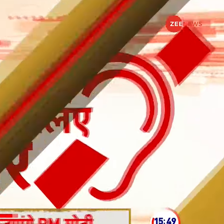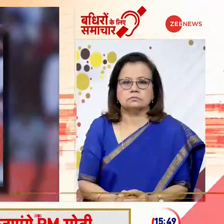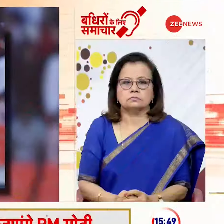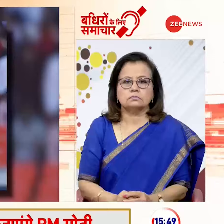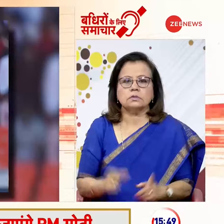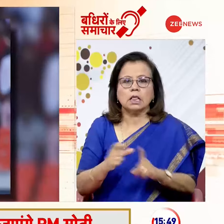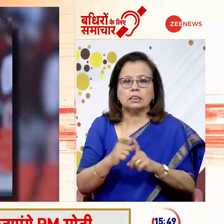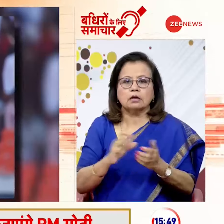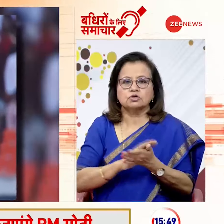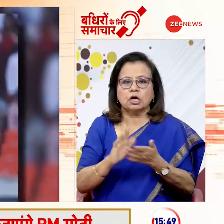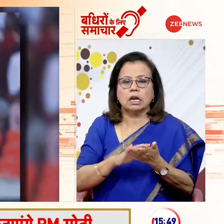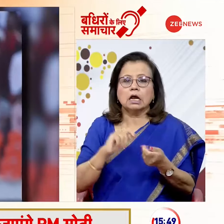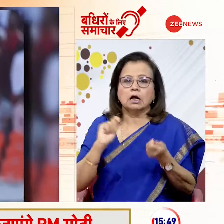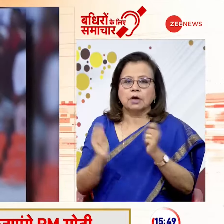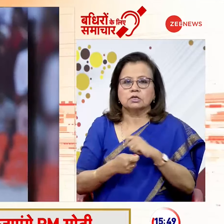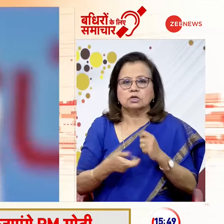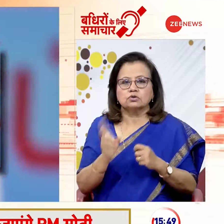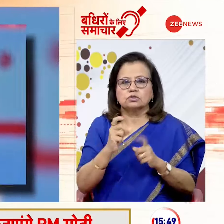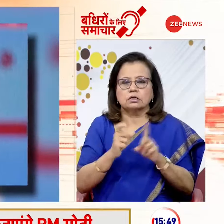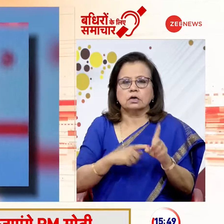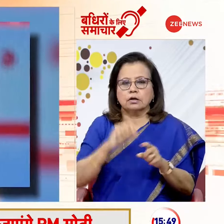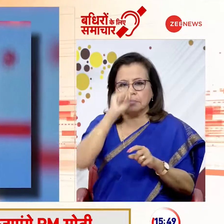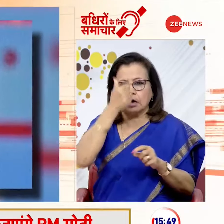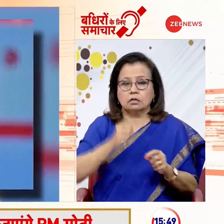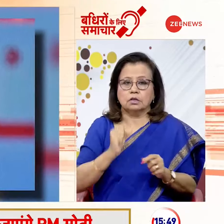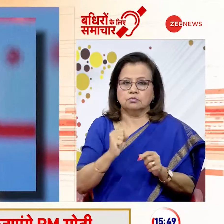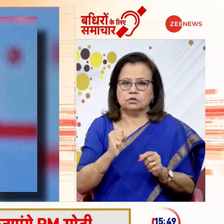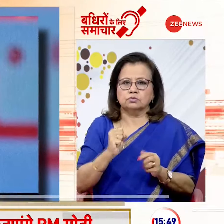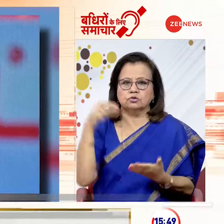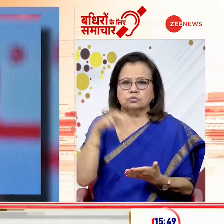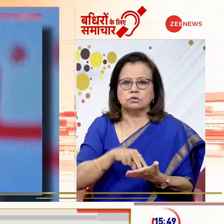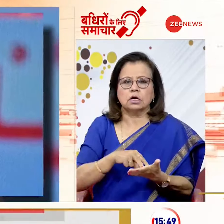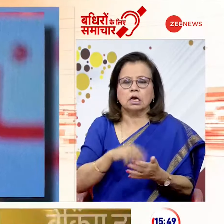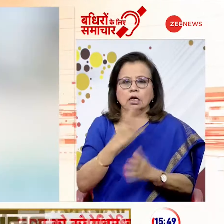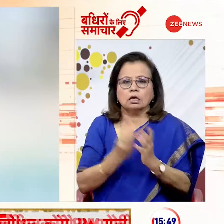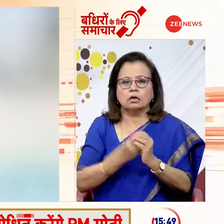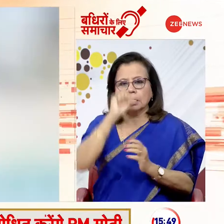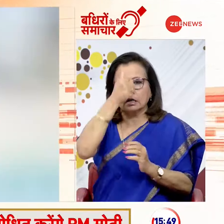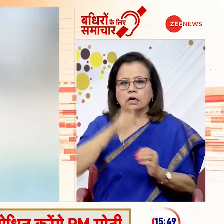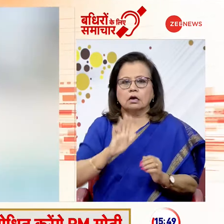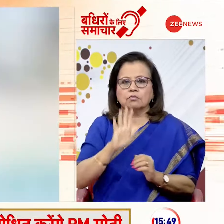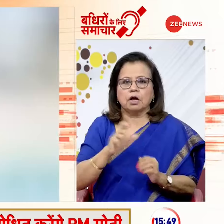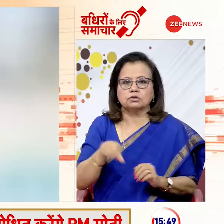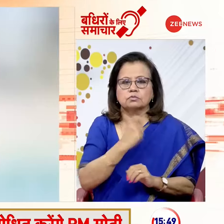दर्बशाला टेस्क के दूसरे दिन भारत बेहद मजबूत इस्थिती में है टीम इंडिया ने पाँच विकेट के नुकसान पर